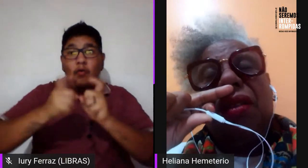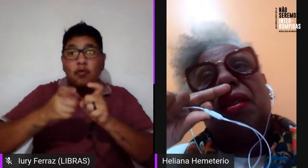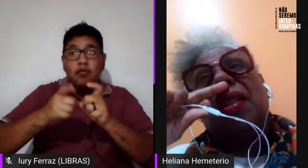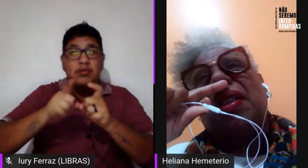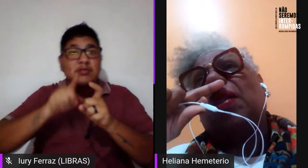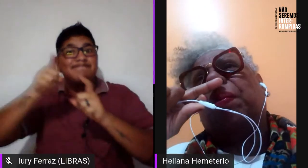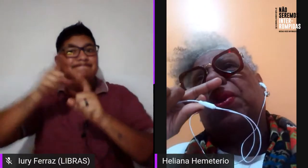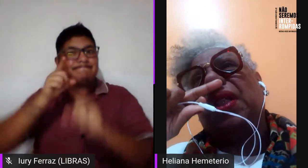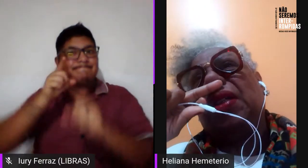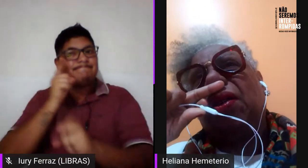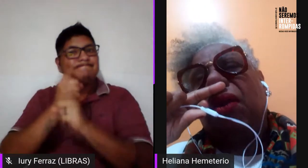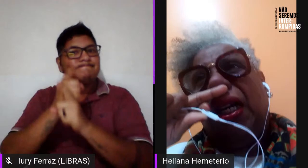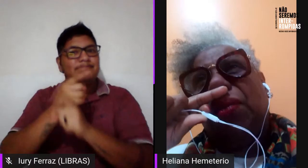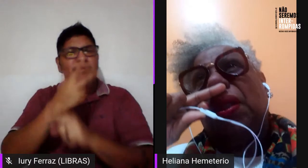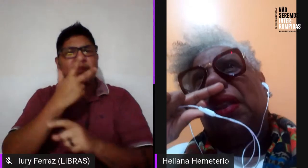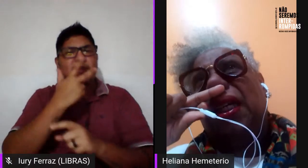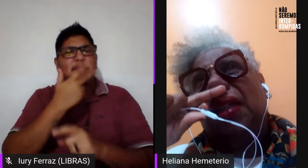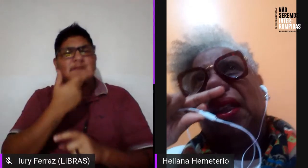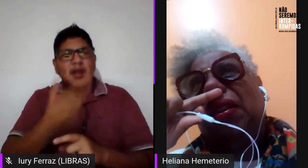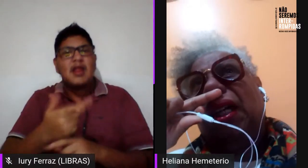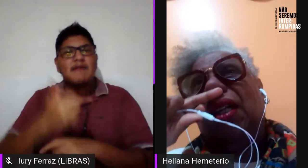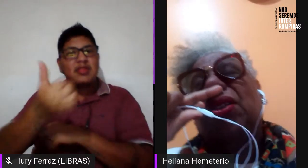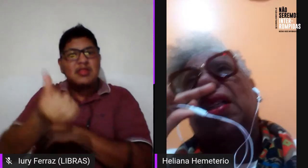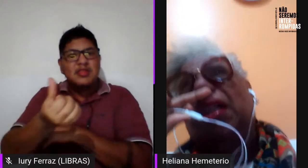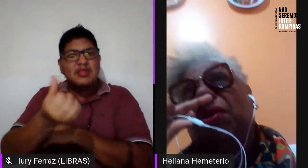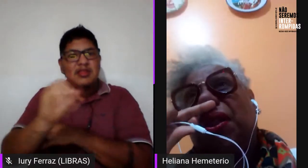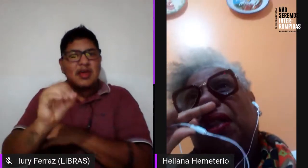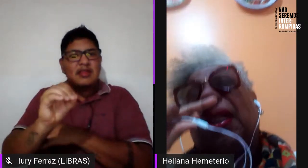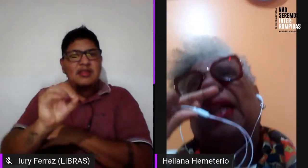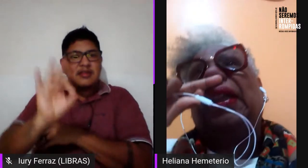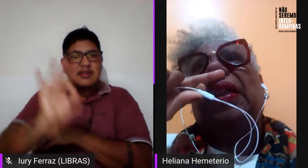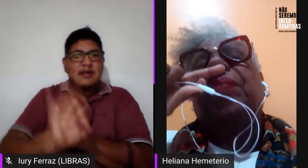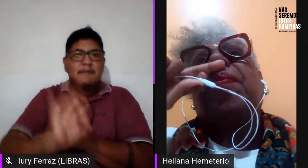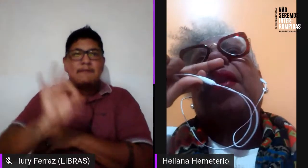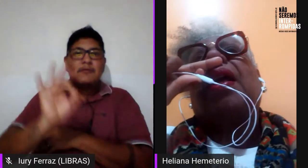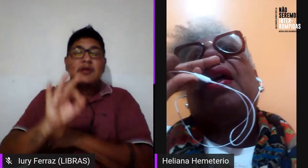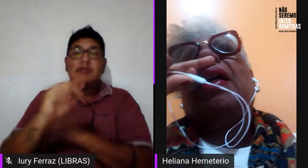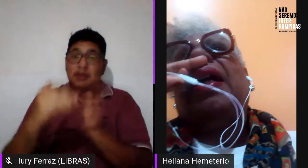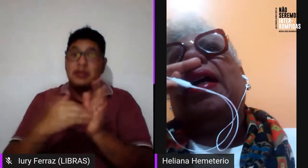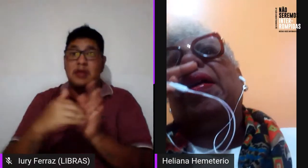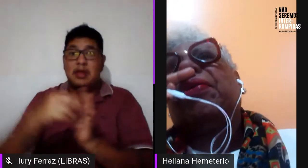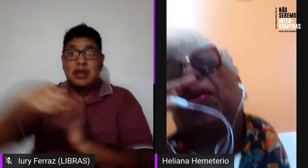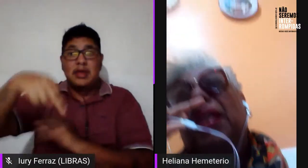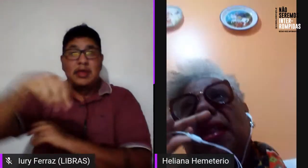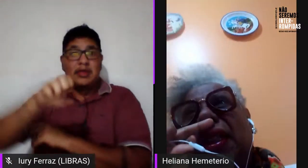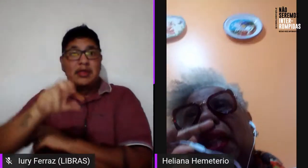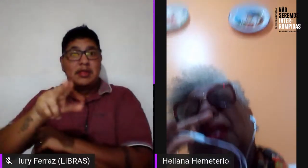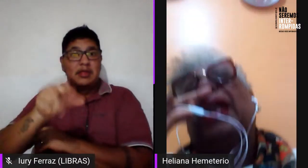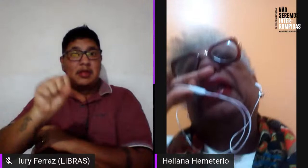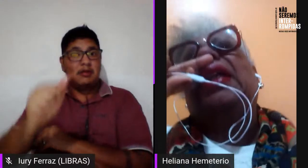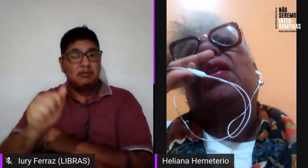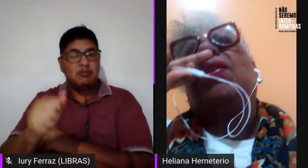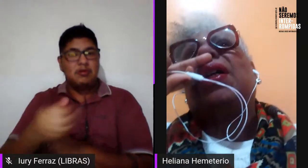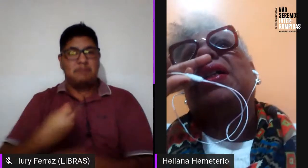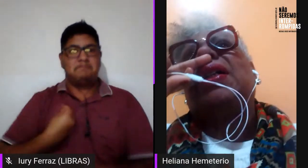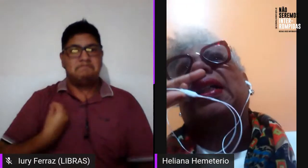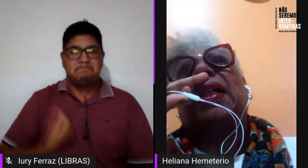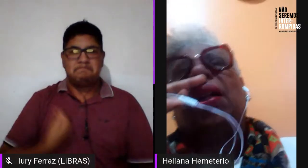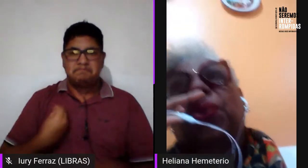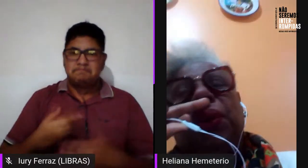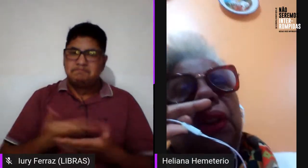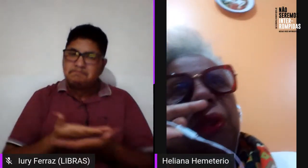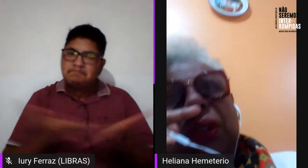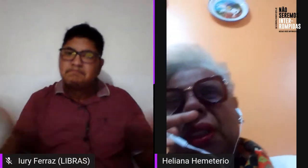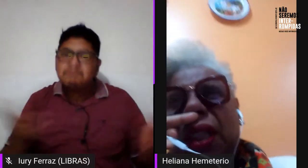eu diria que 60% era o lésbico, entre elas, a Neuza, está aí, o Valdeci, que está aí, entre nós